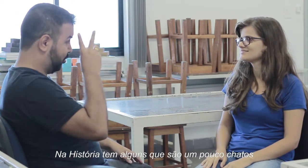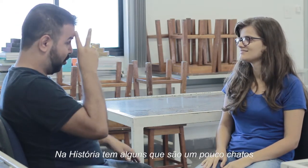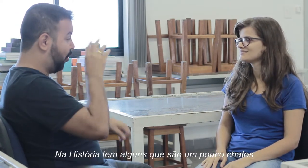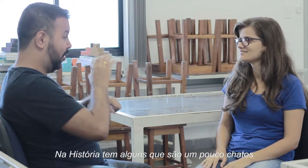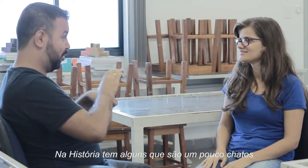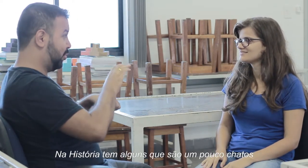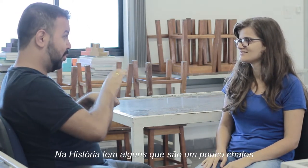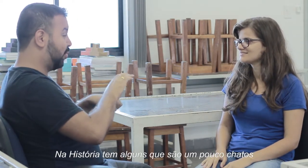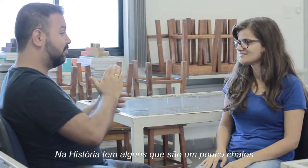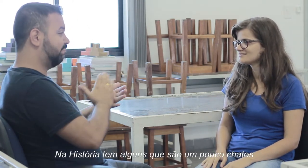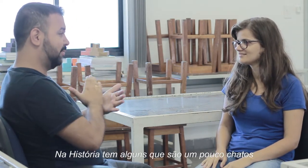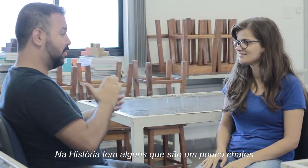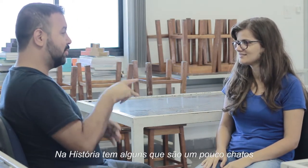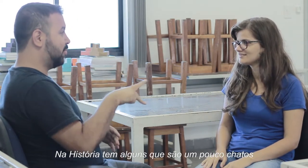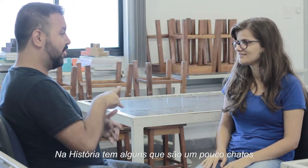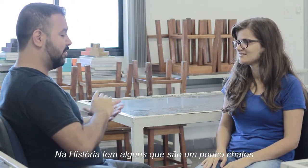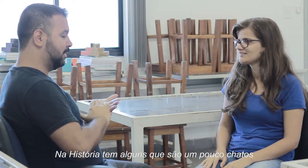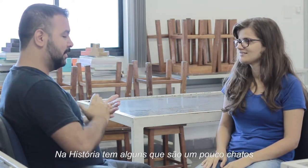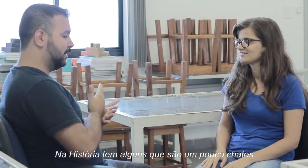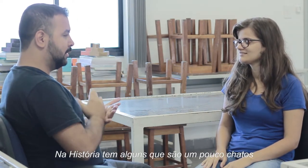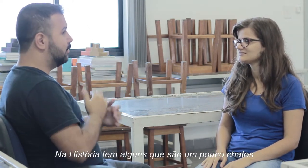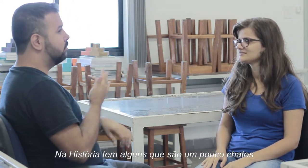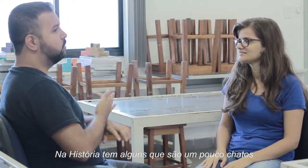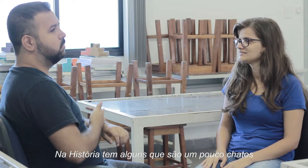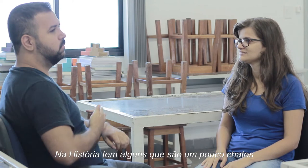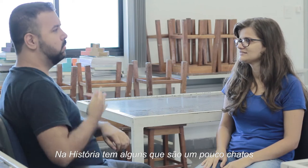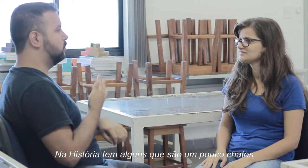Na História, tem alguns professores que são um pouco chatos.